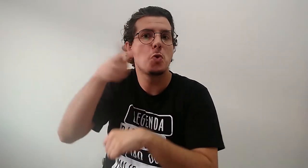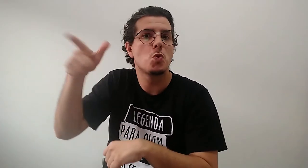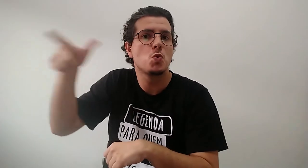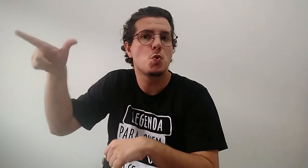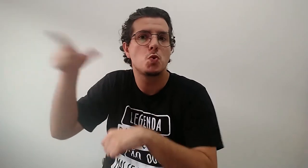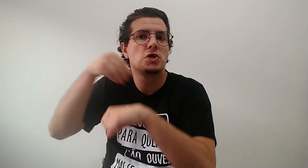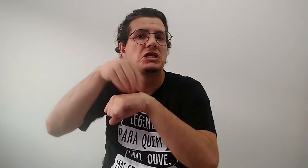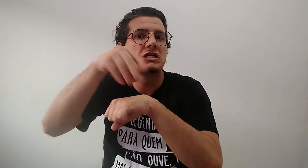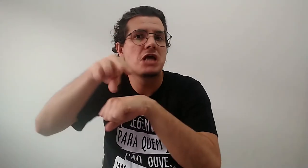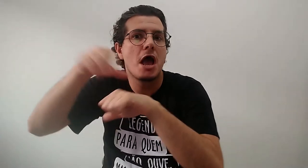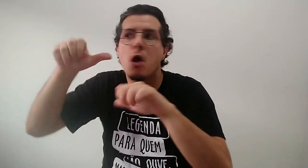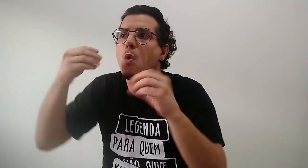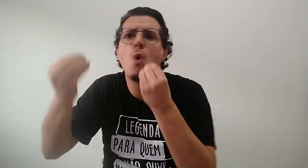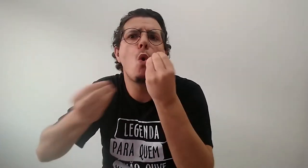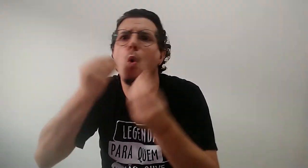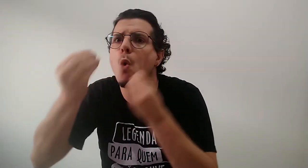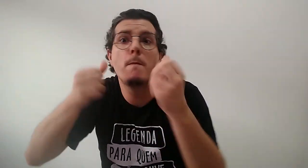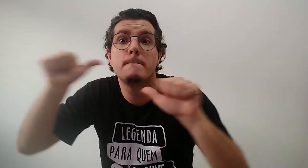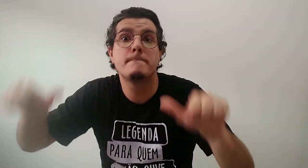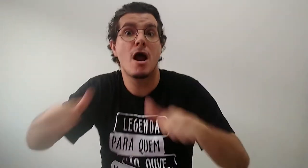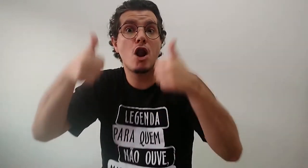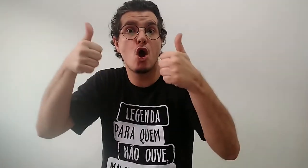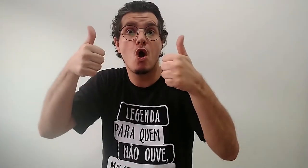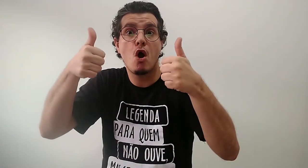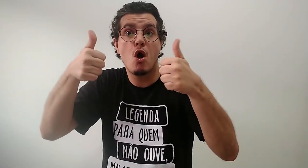melhorar as lives e os eventos de streaming?